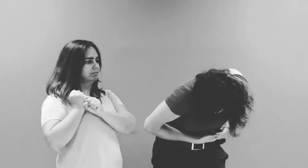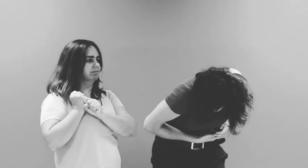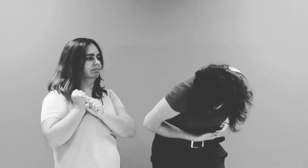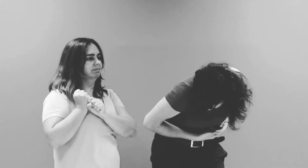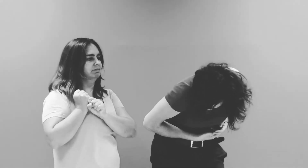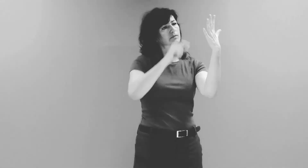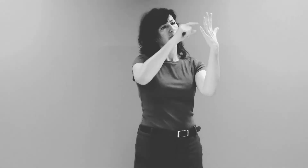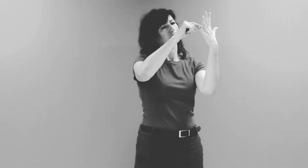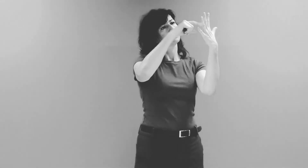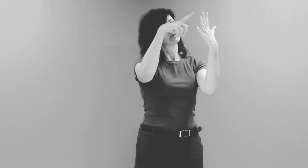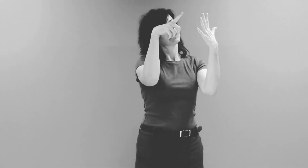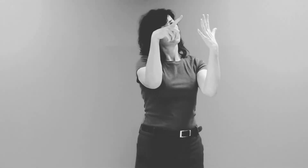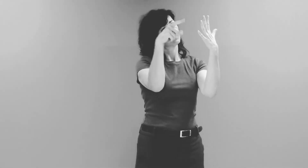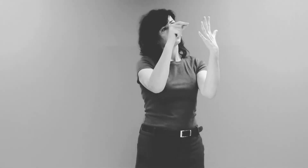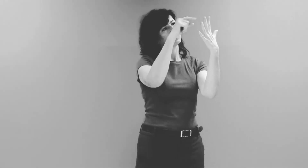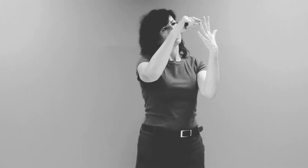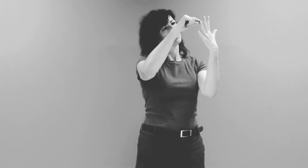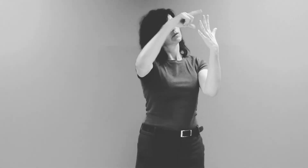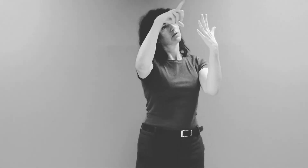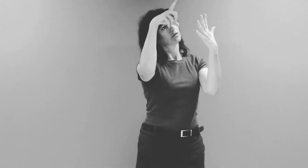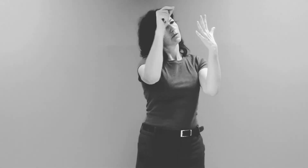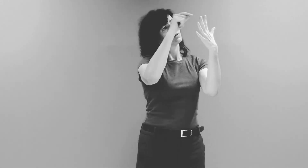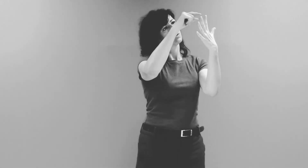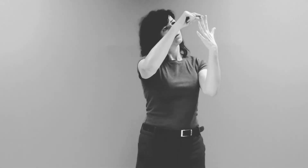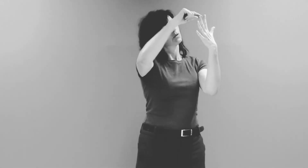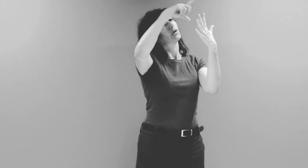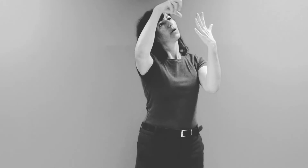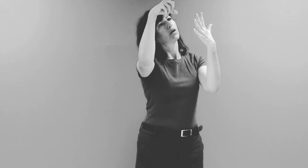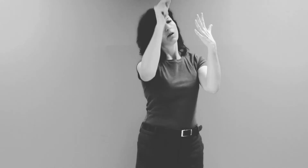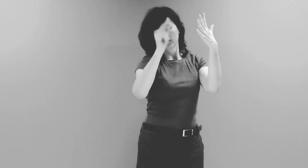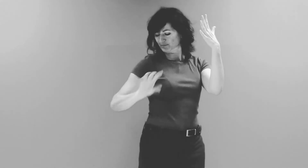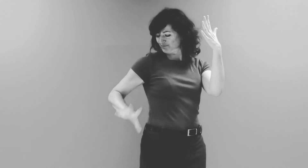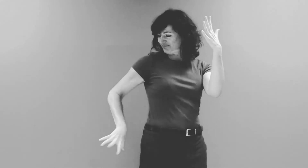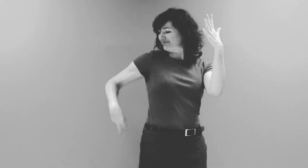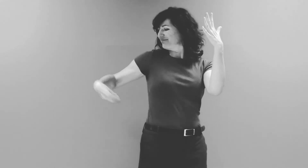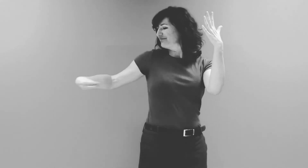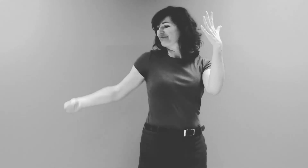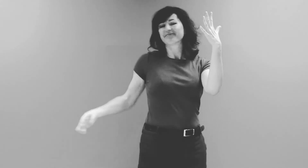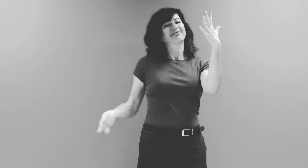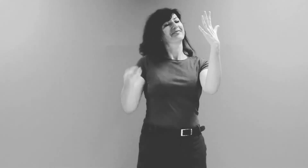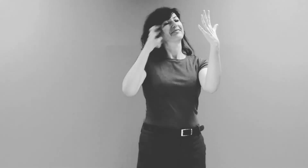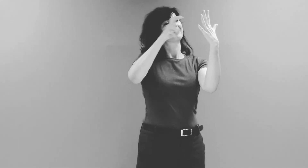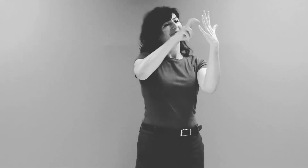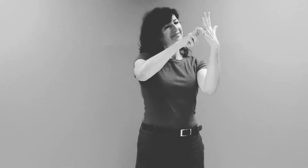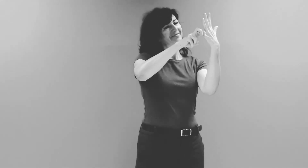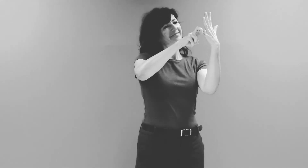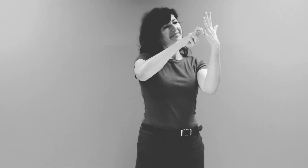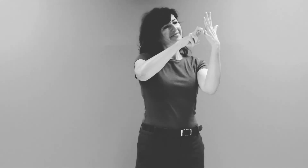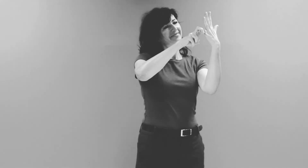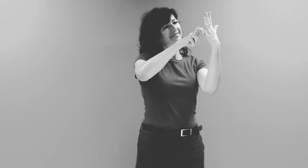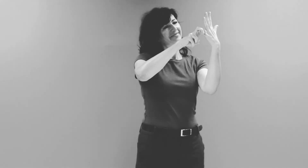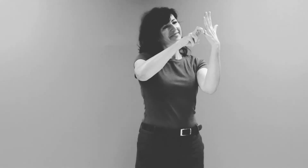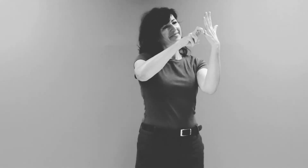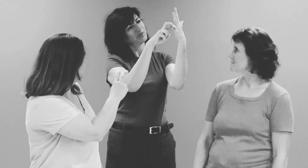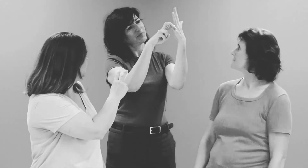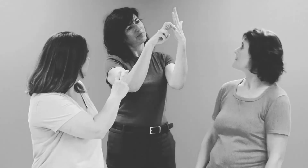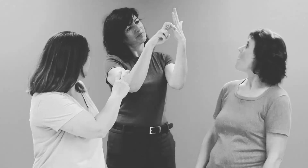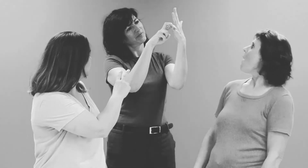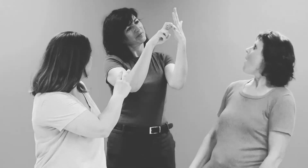? Lève la tête, regarde ses feuilles, tu verras peut-être un écureuil Qui te regarde, de tout son